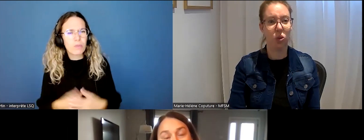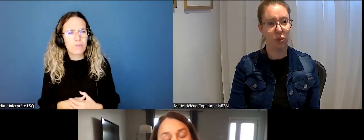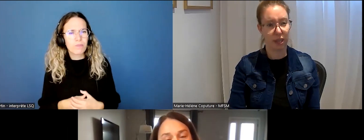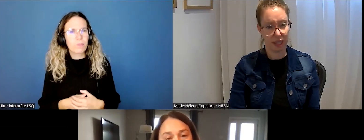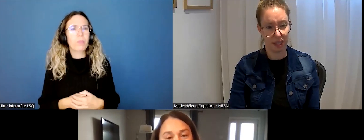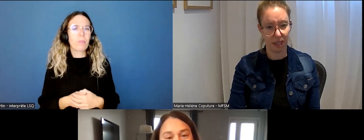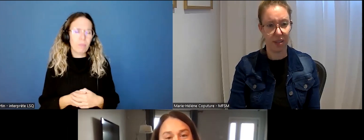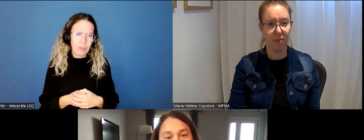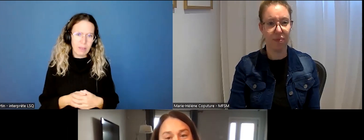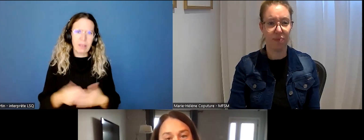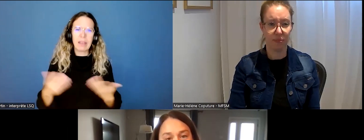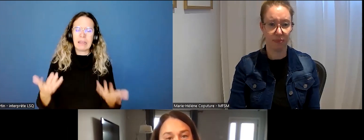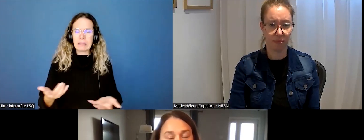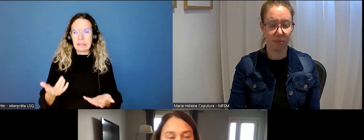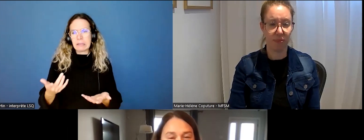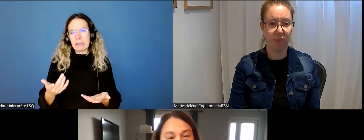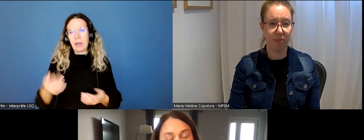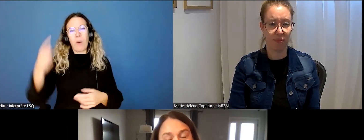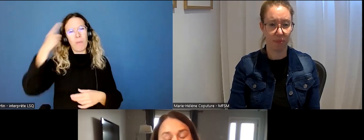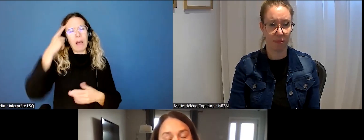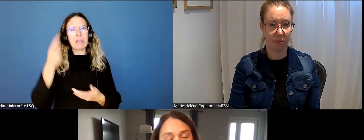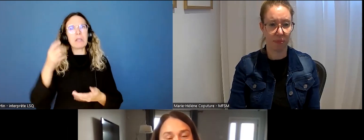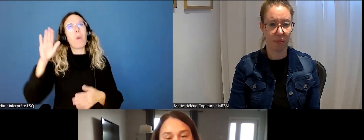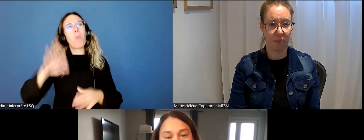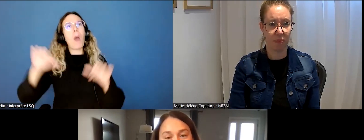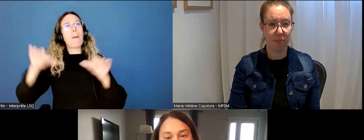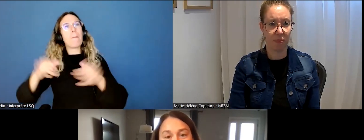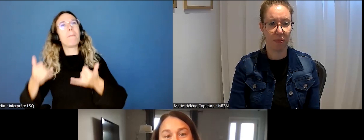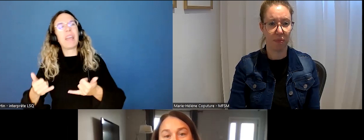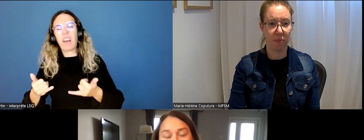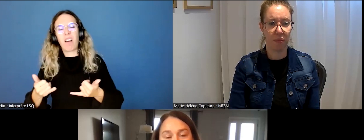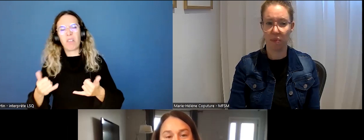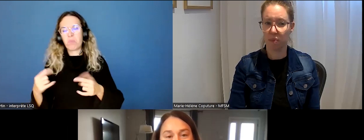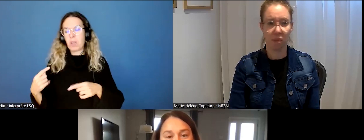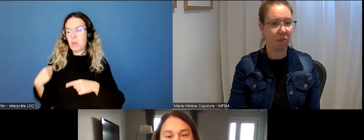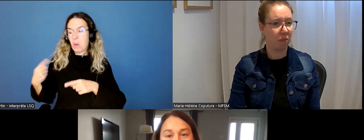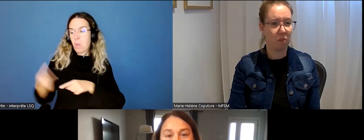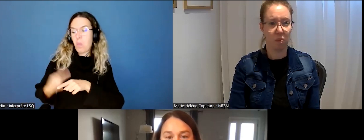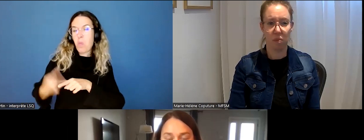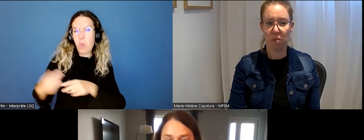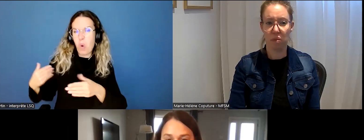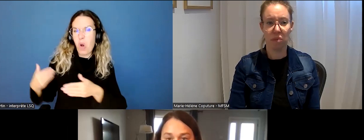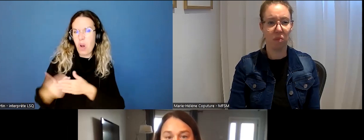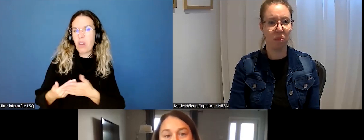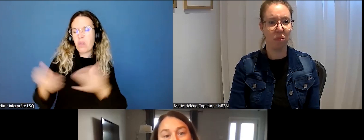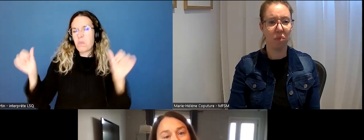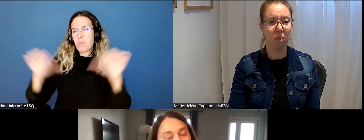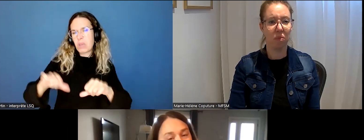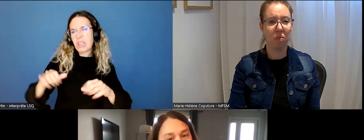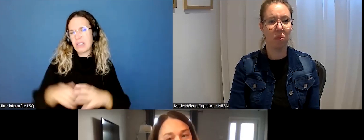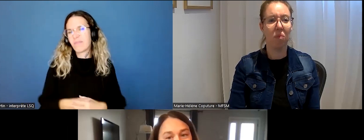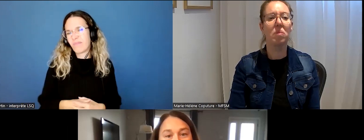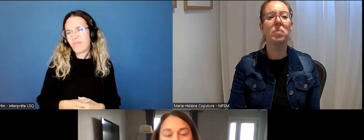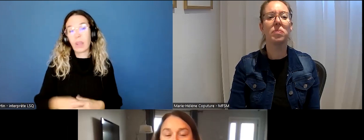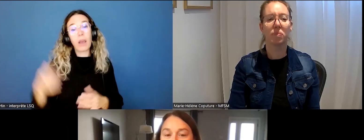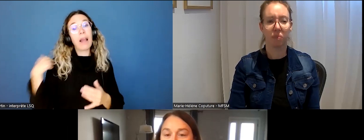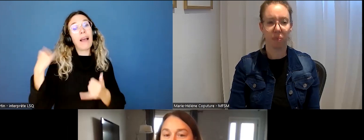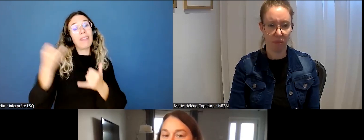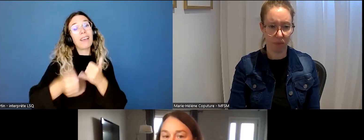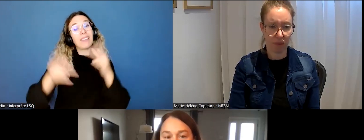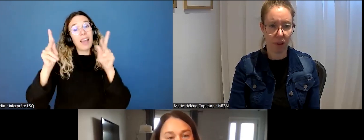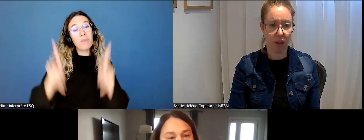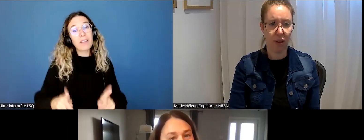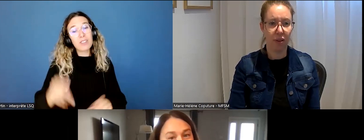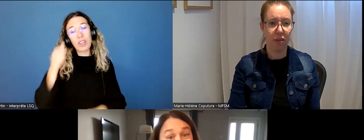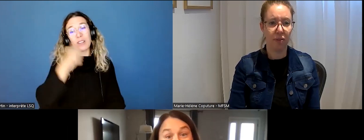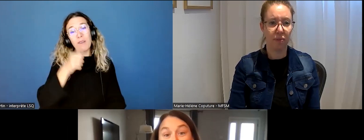On avait l'impression que c'était un peu moins pire que les autres années, mais dans les derniers mois, il y en a eu plus. Donc la dernière personne, c'était une